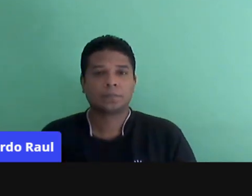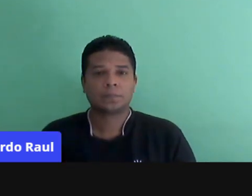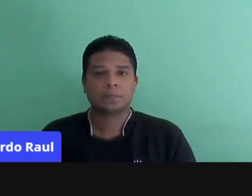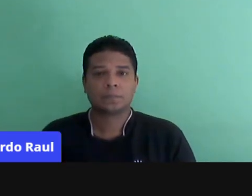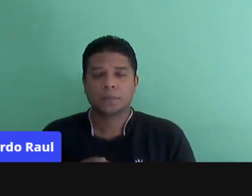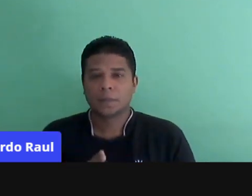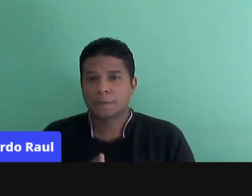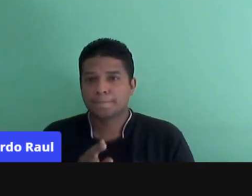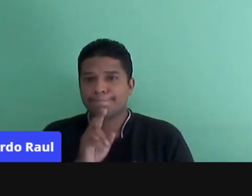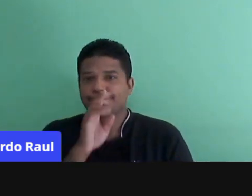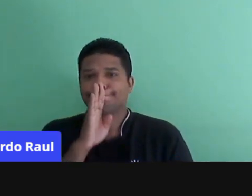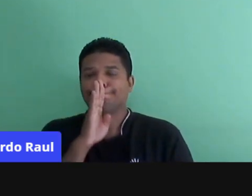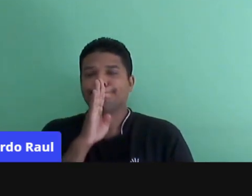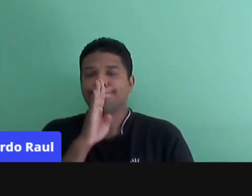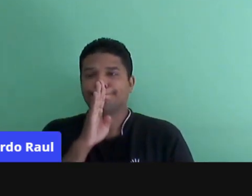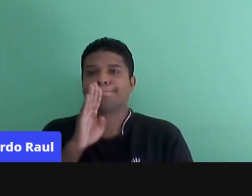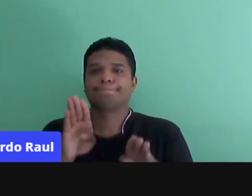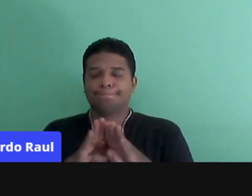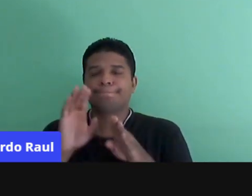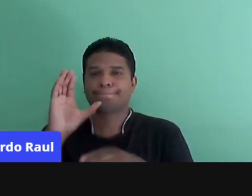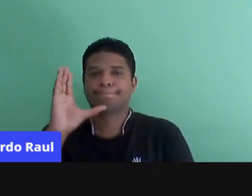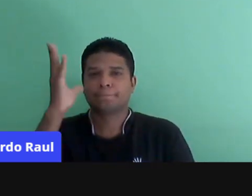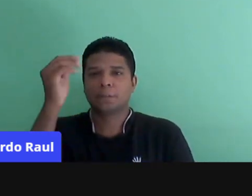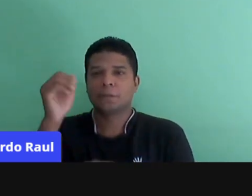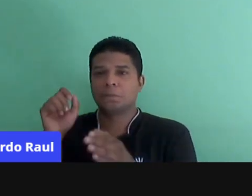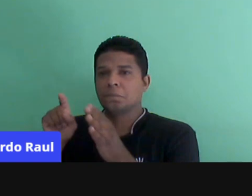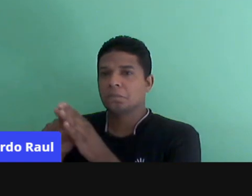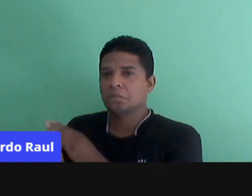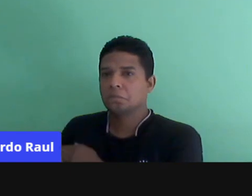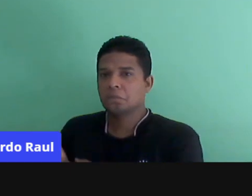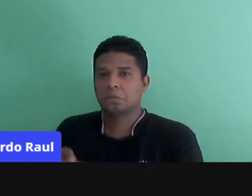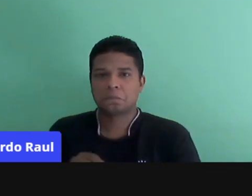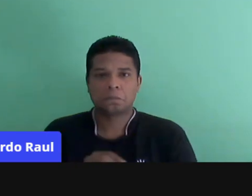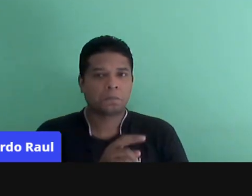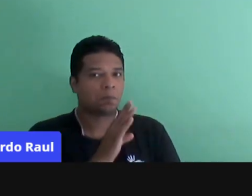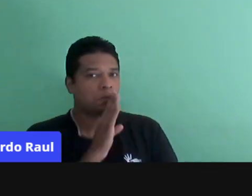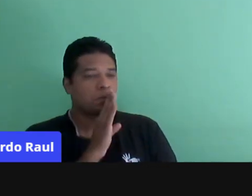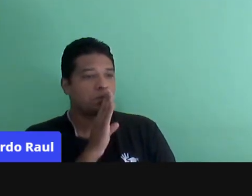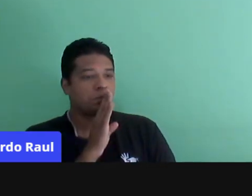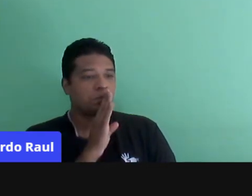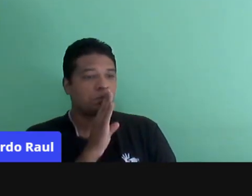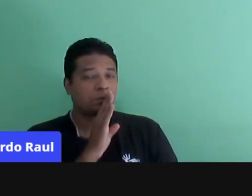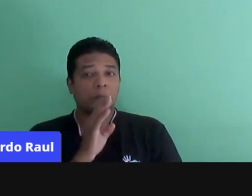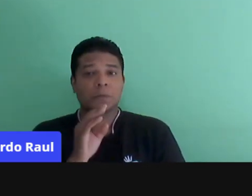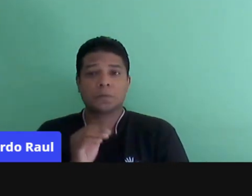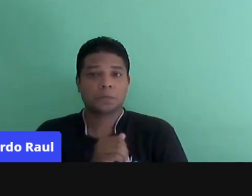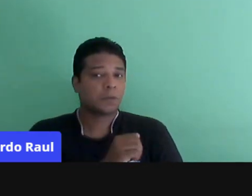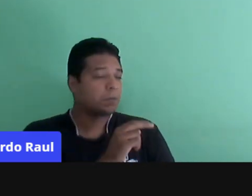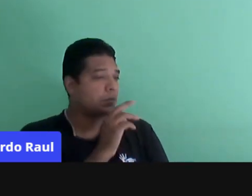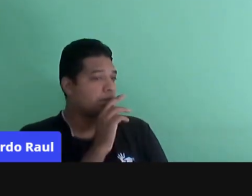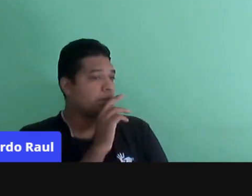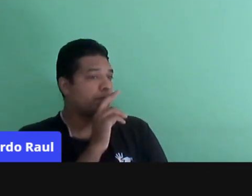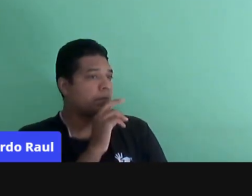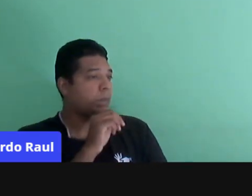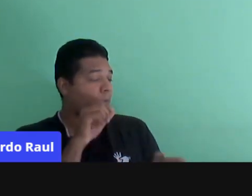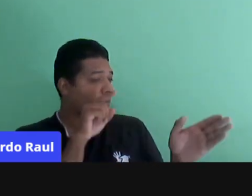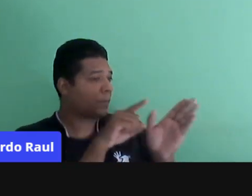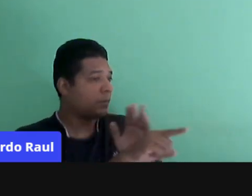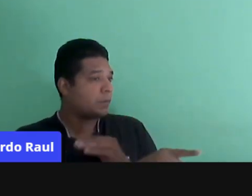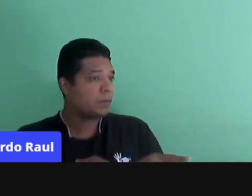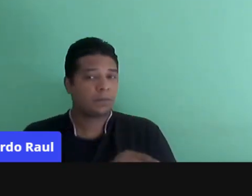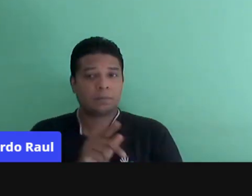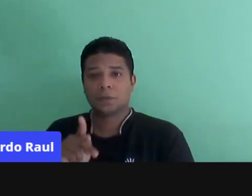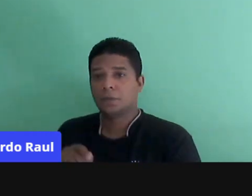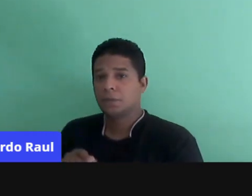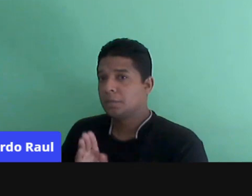silenciamentos também acontecem. O professor pergunta, não houve resposta. Os alunos perguntam, o professor, muitas vezes, não responde.